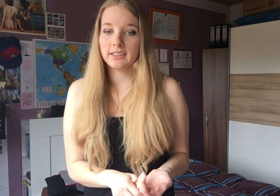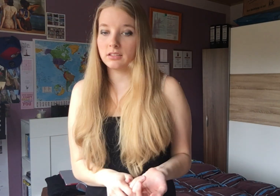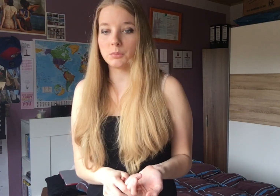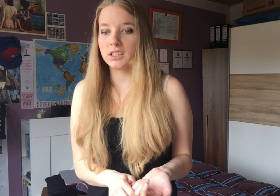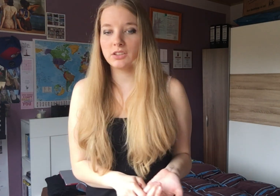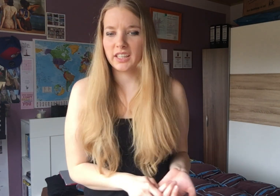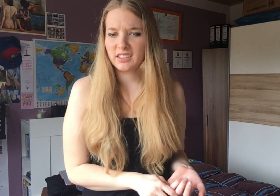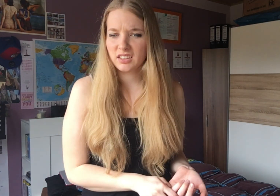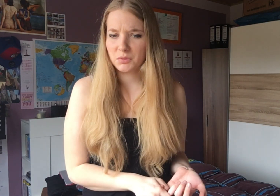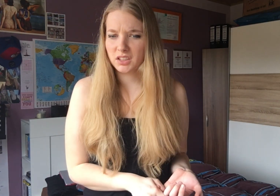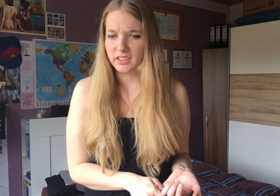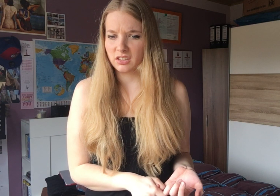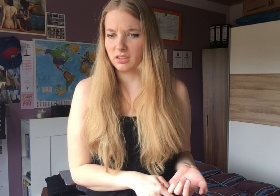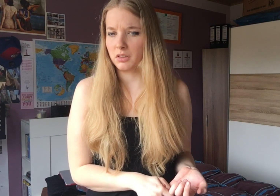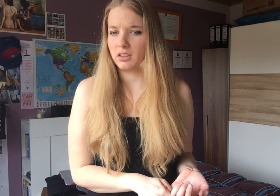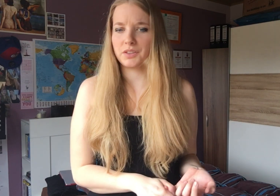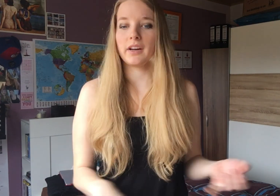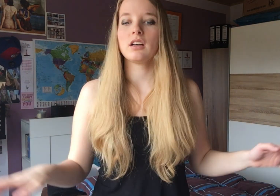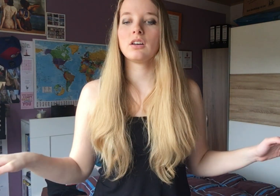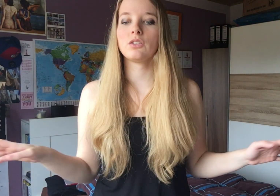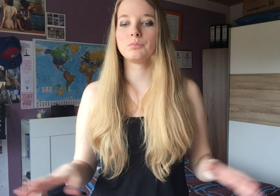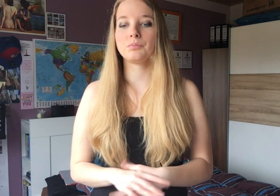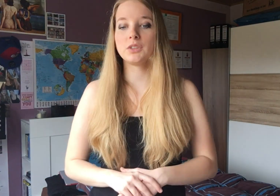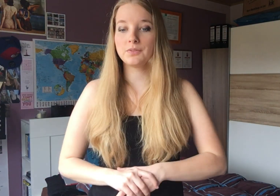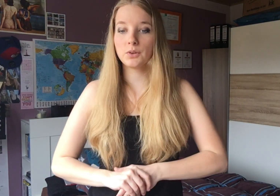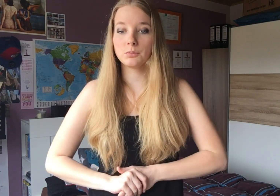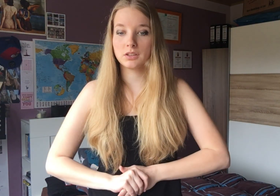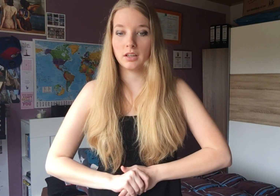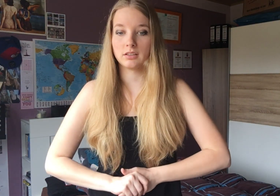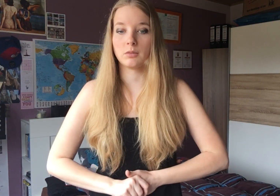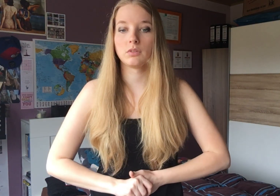hängst an deinem Handy oder hältst an deinem Handy, werde ich gar nicht mehr. Auf jeden Fall, äh, ich fühle mich einsam.